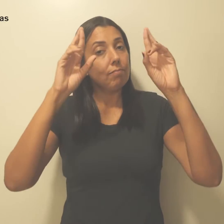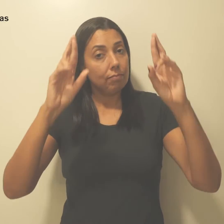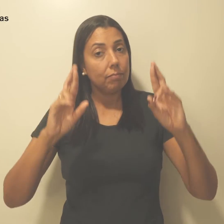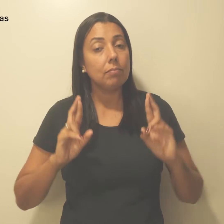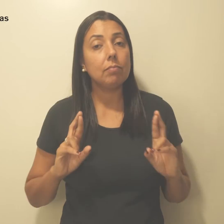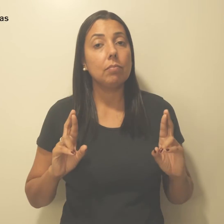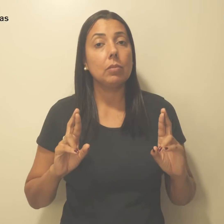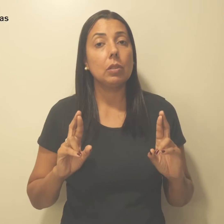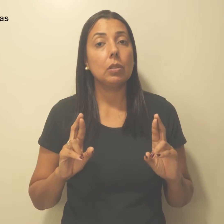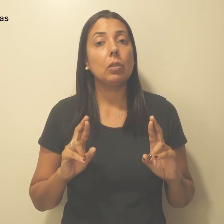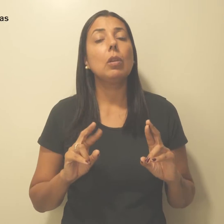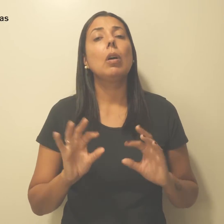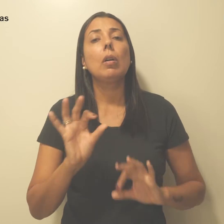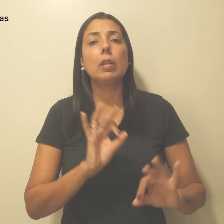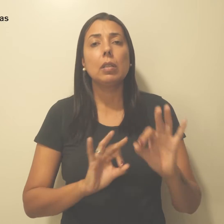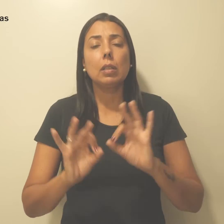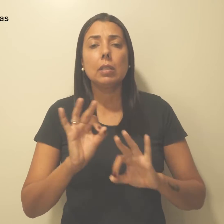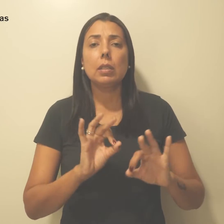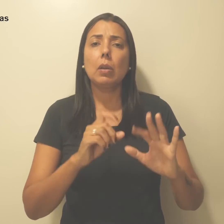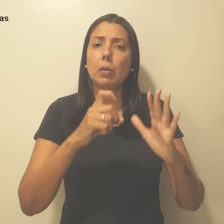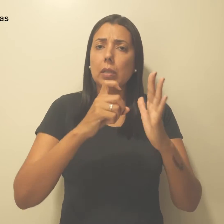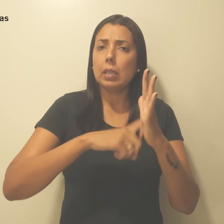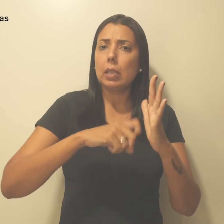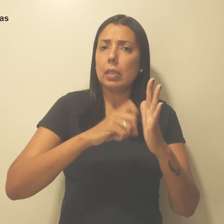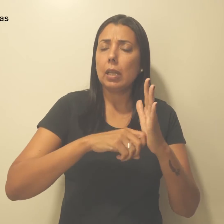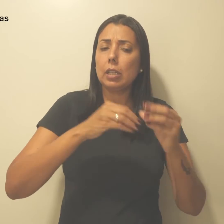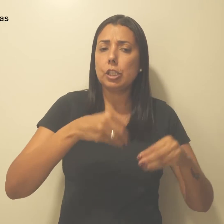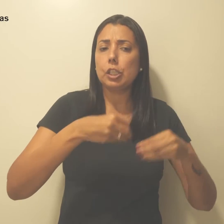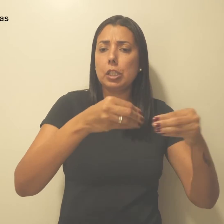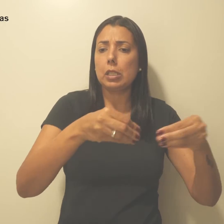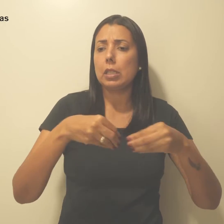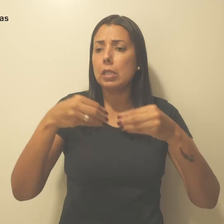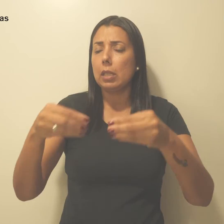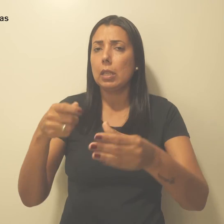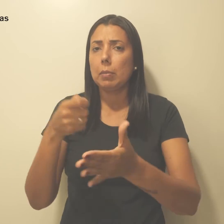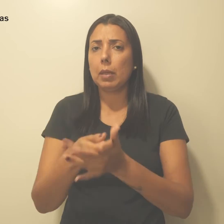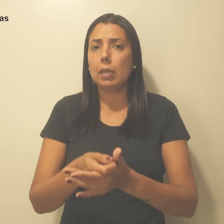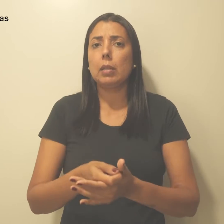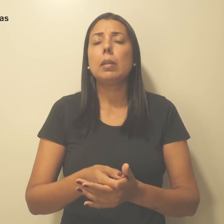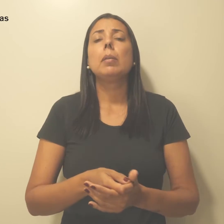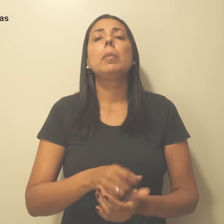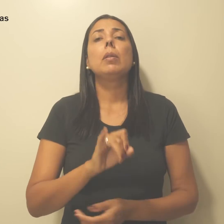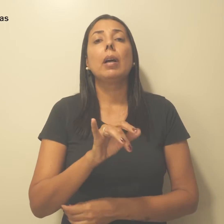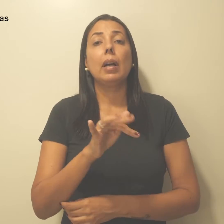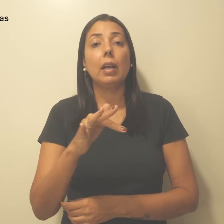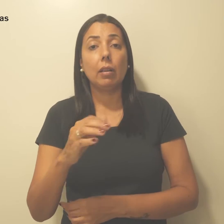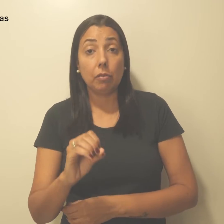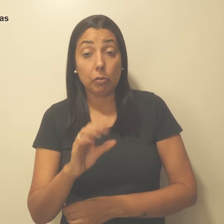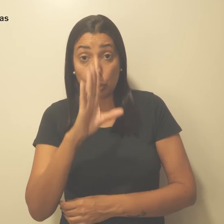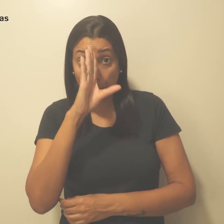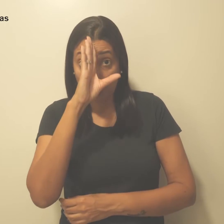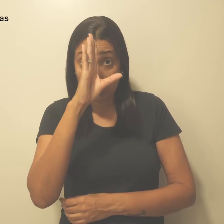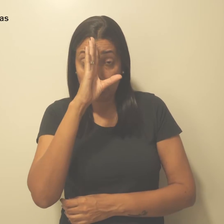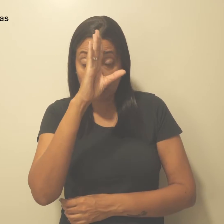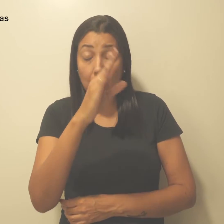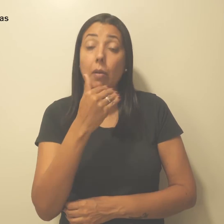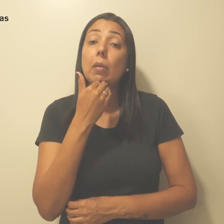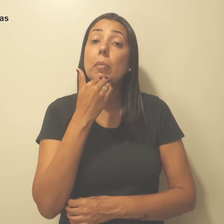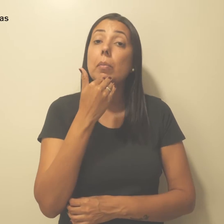O reajuste da taxa mínima por entrega paga pelo iFood é uma das principais reivindicações da